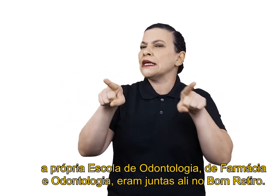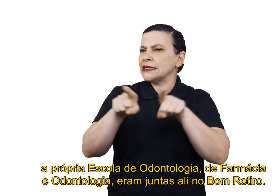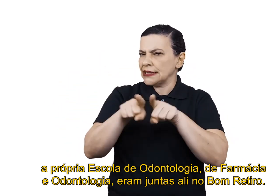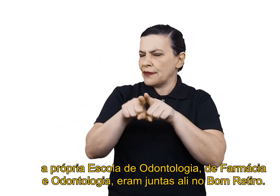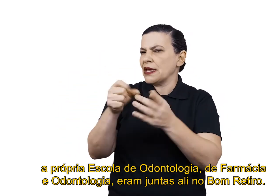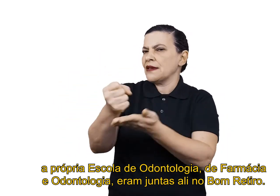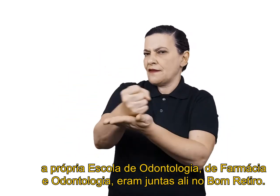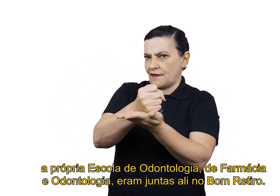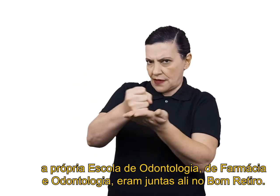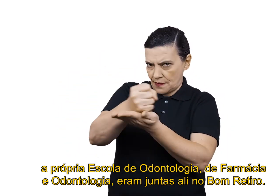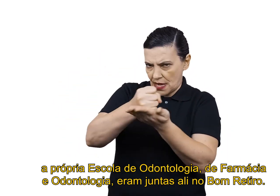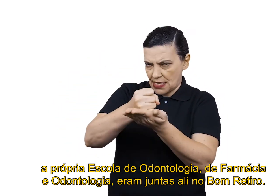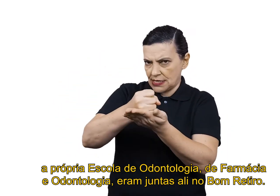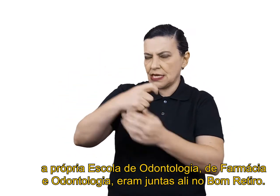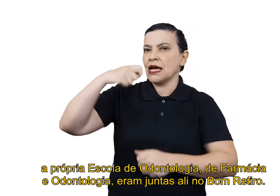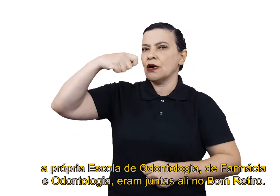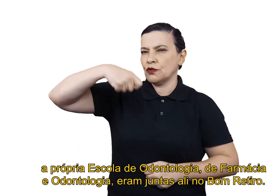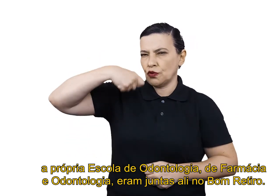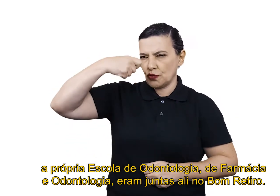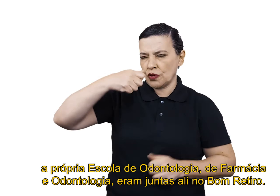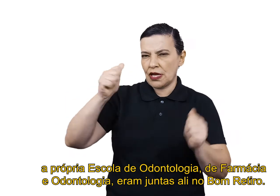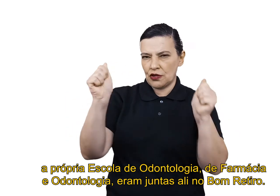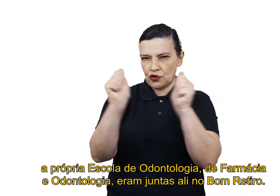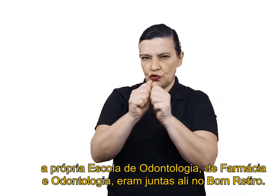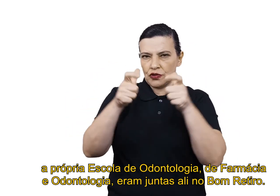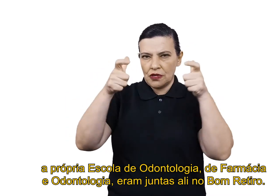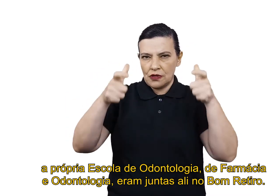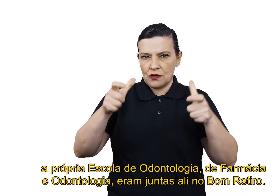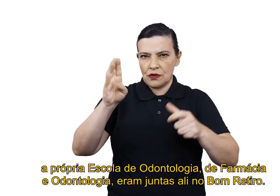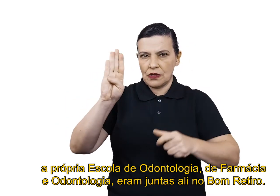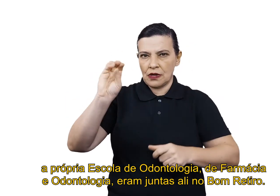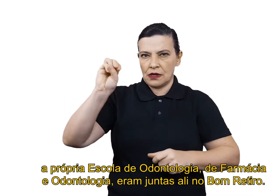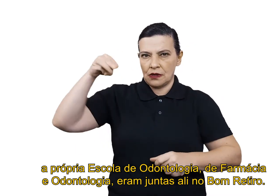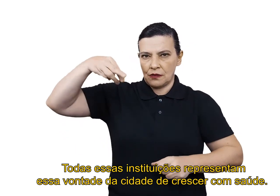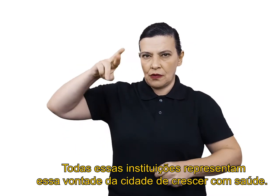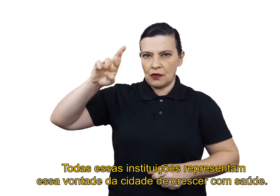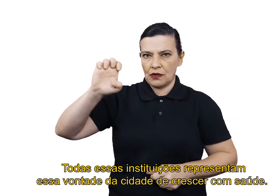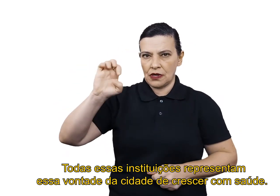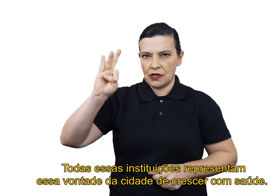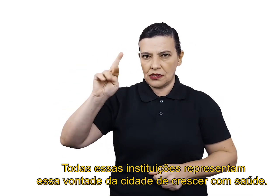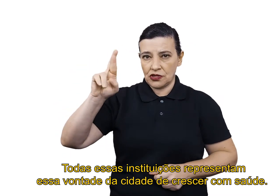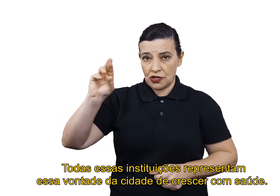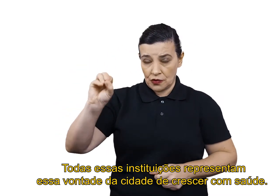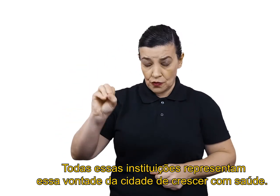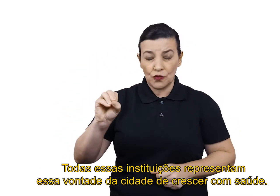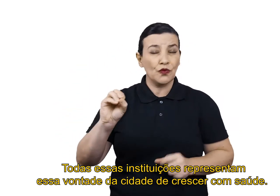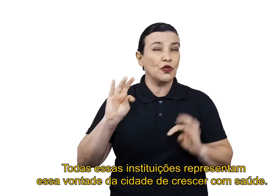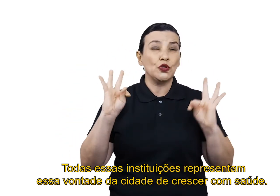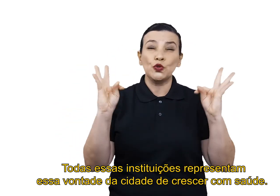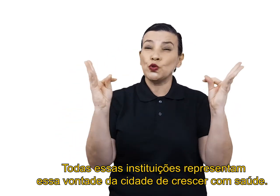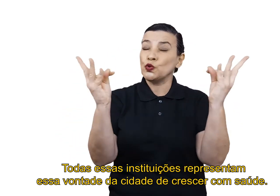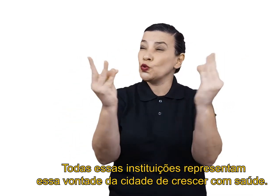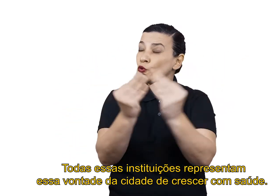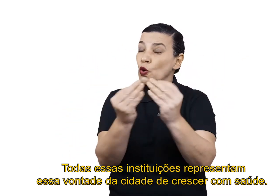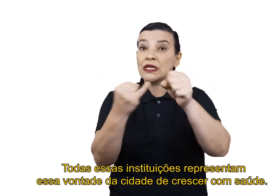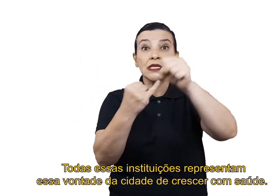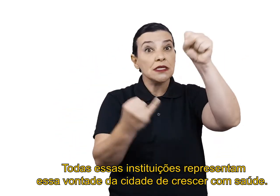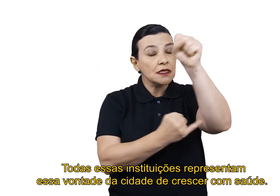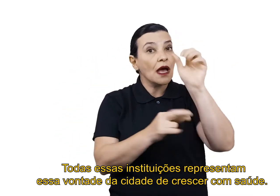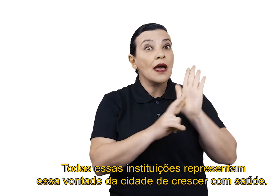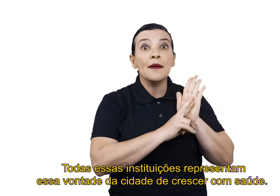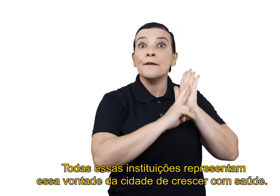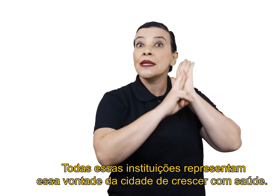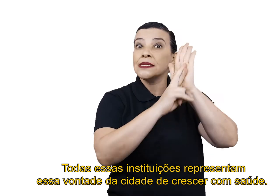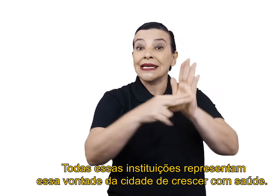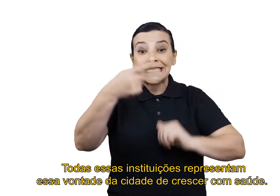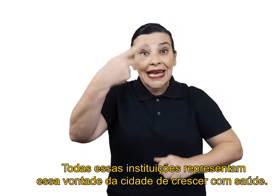farmácia e odontologia eram juntas ali no Bom Retiro. Todas essas instituições representam essa